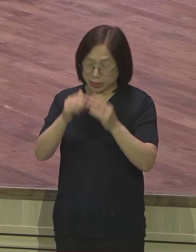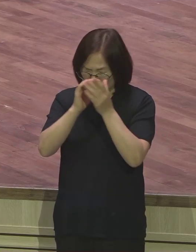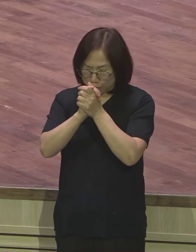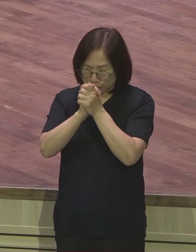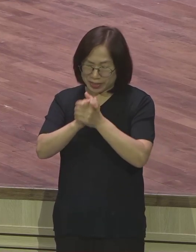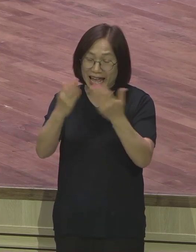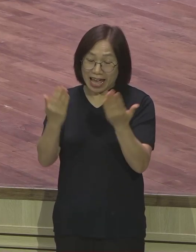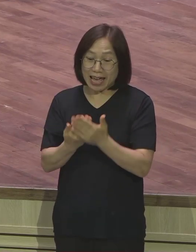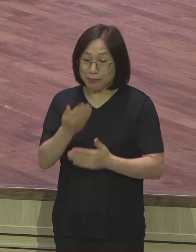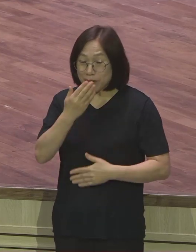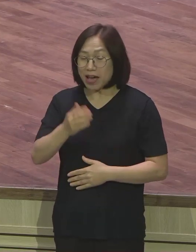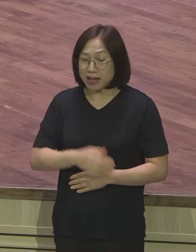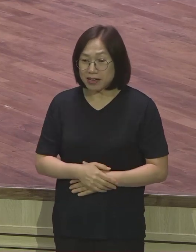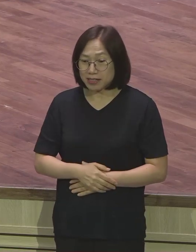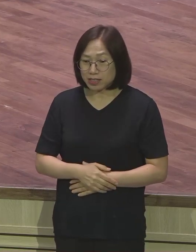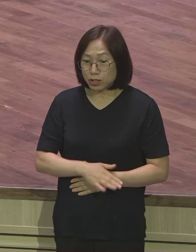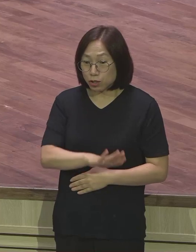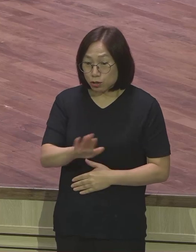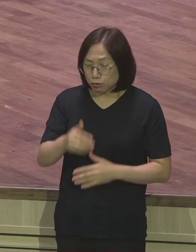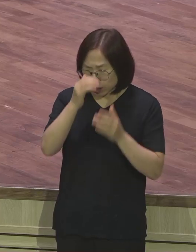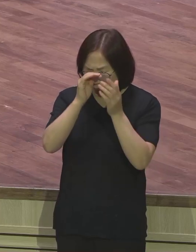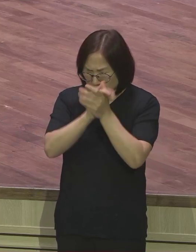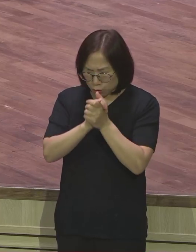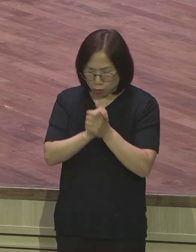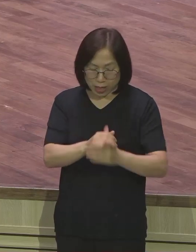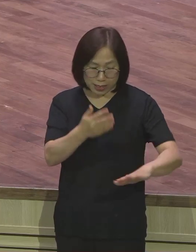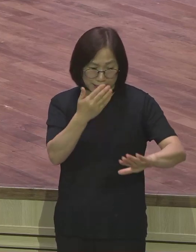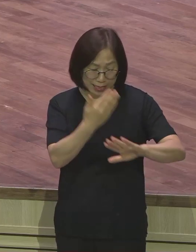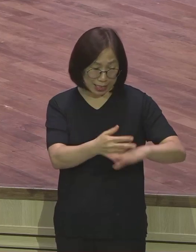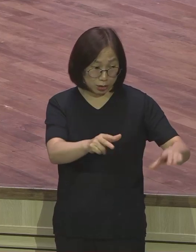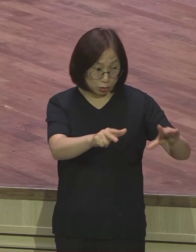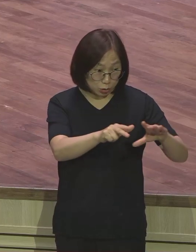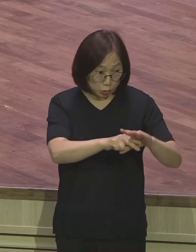그런데 우리의 기도와 타 종교의 기도가 도대체 뭐가 다릅니까?